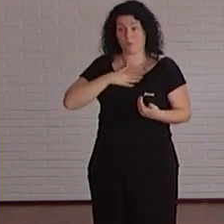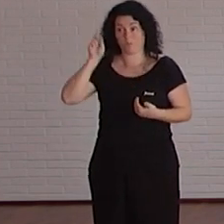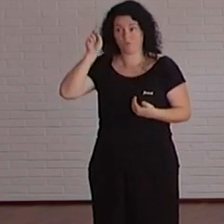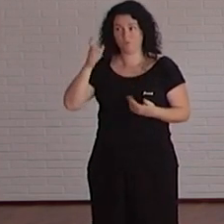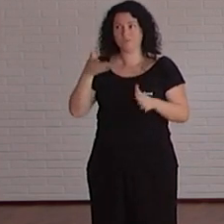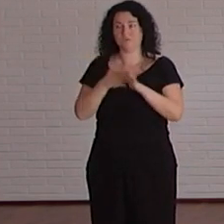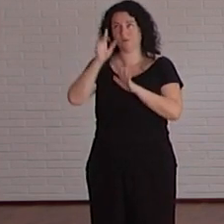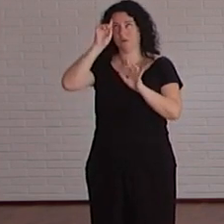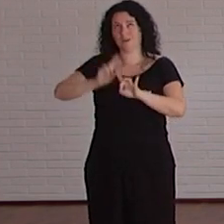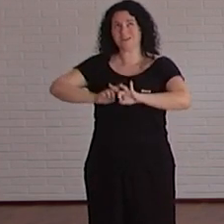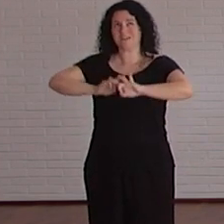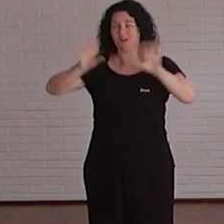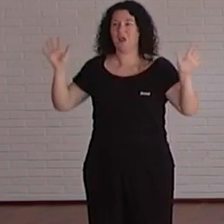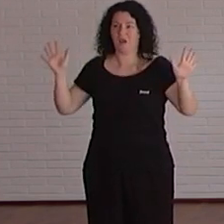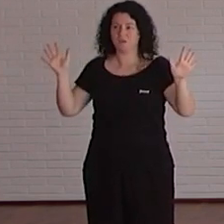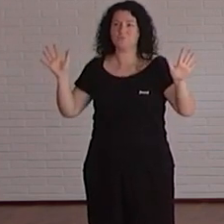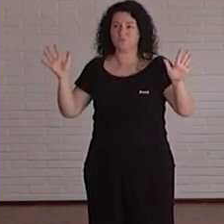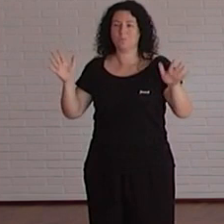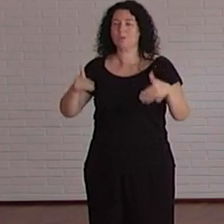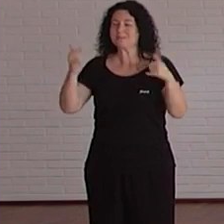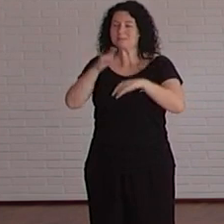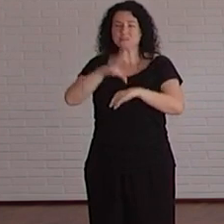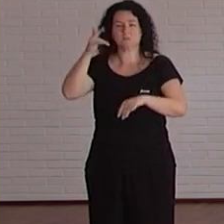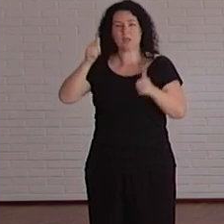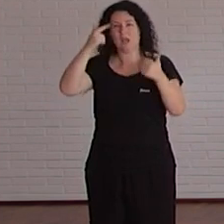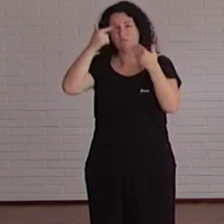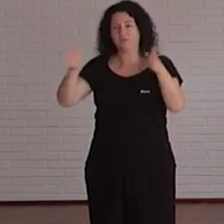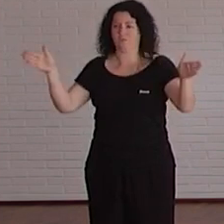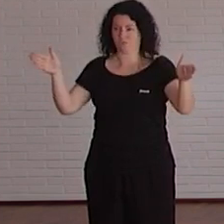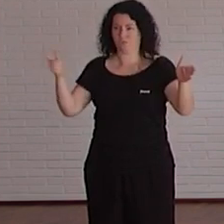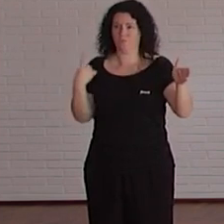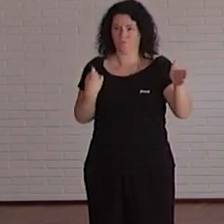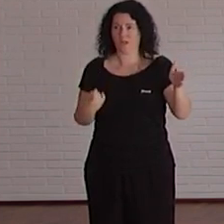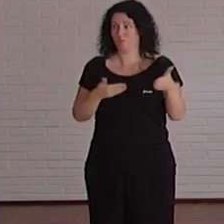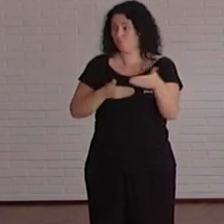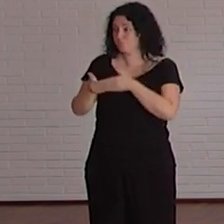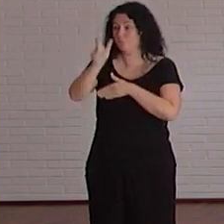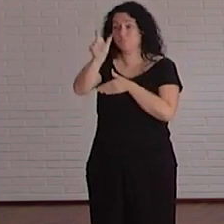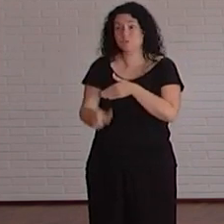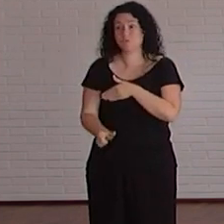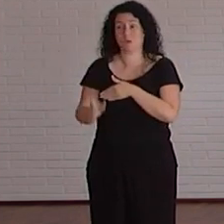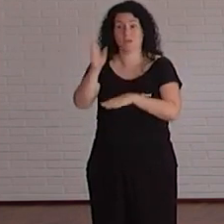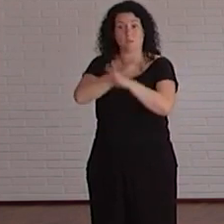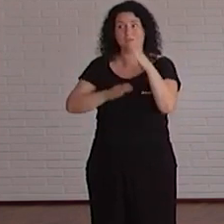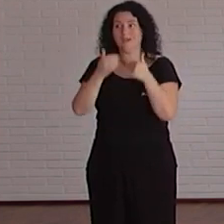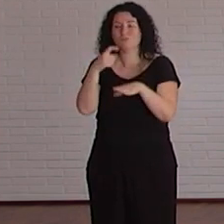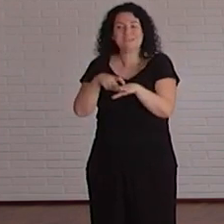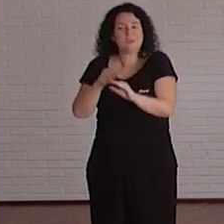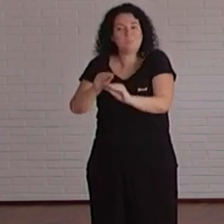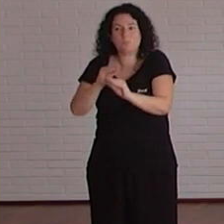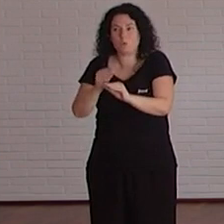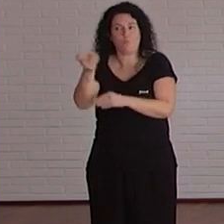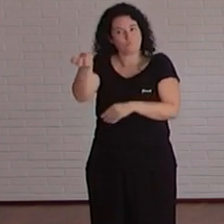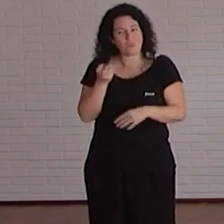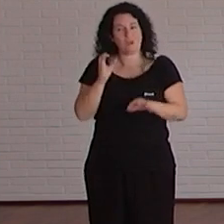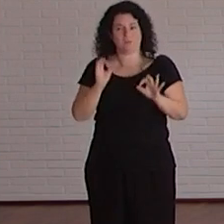es concienciarte y sobre todo sensibilizarte con que vas a tener estudiantes con algún tipo de discapacidad y le vas a tener que ayudar de alguna forma porque